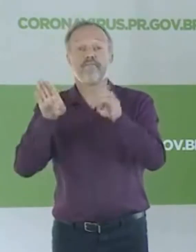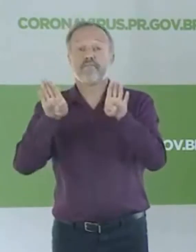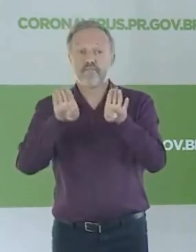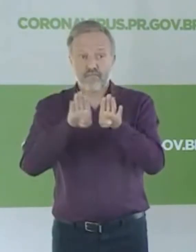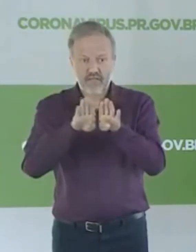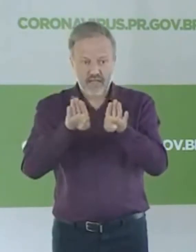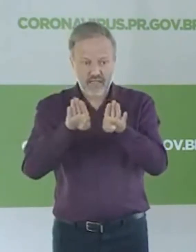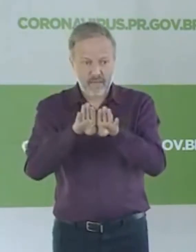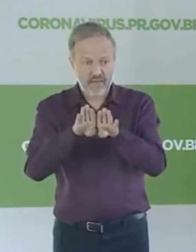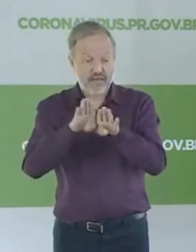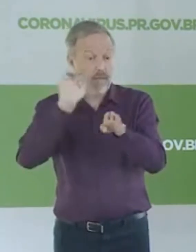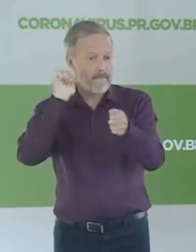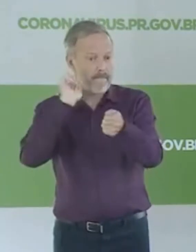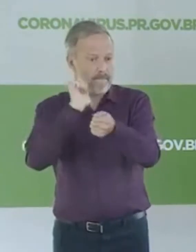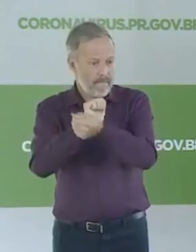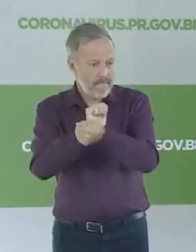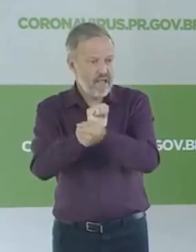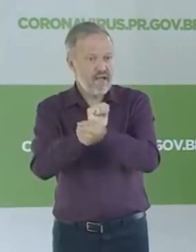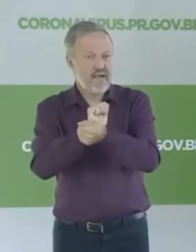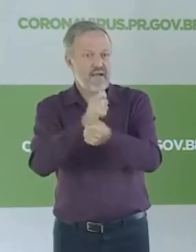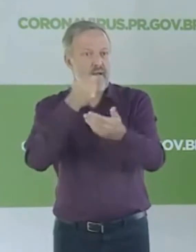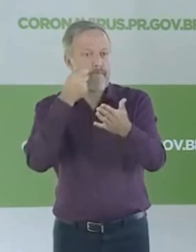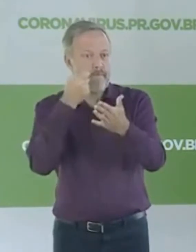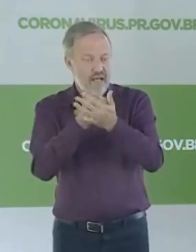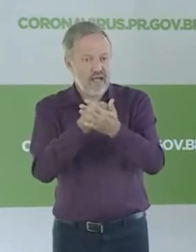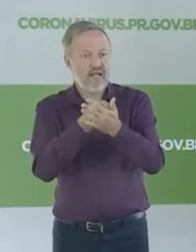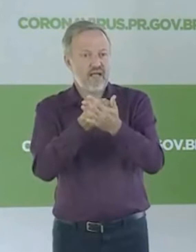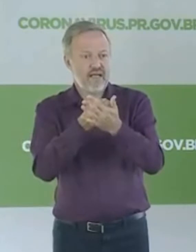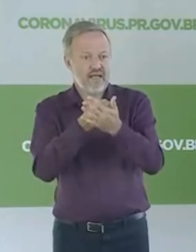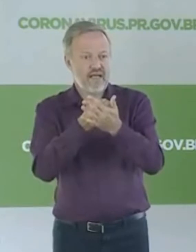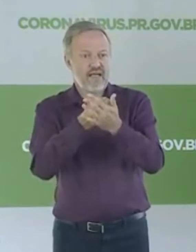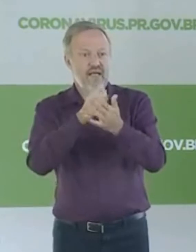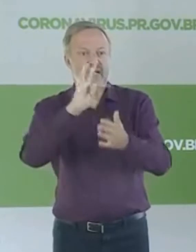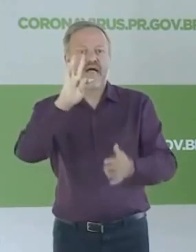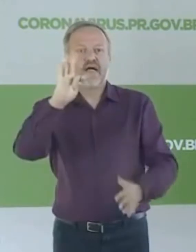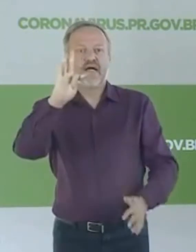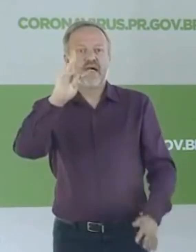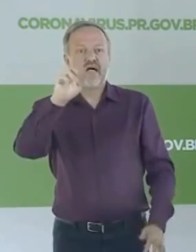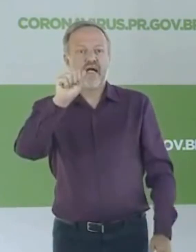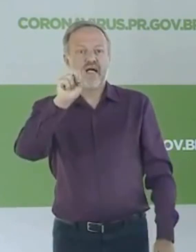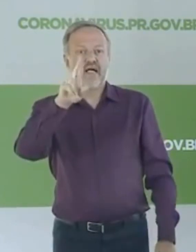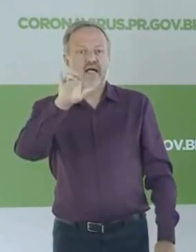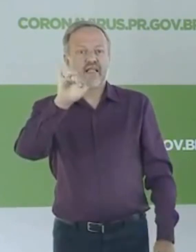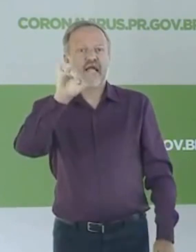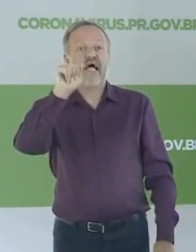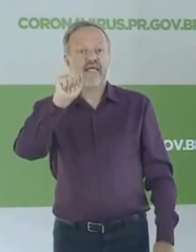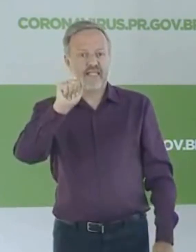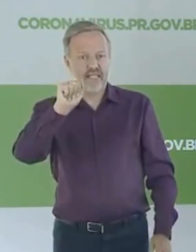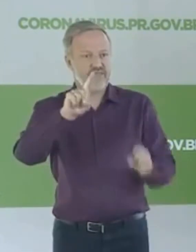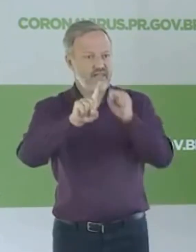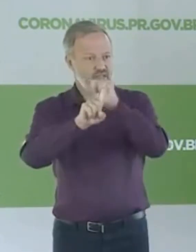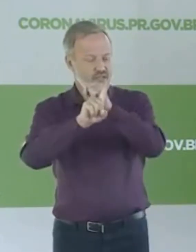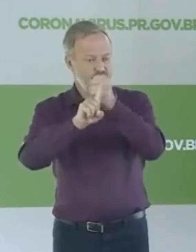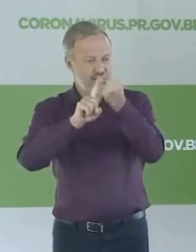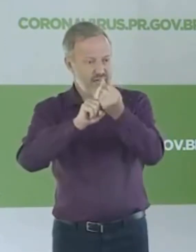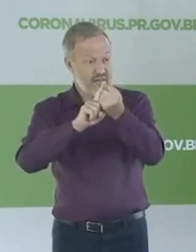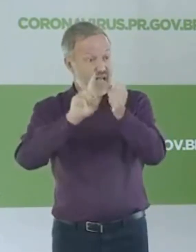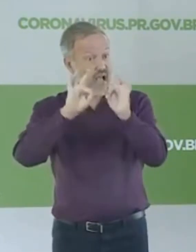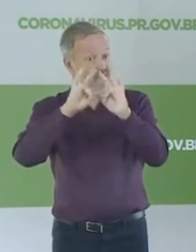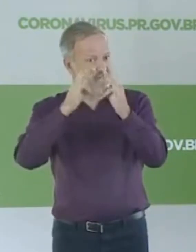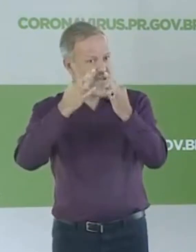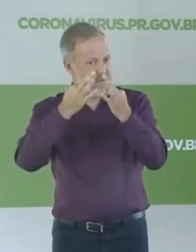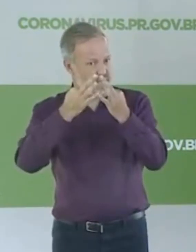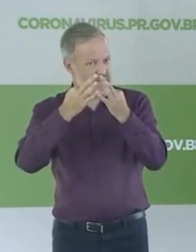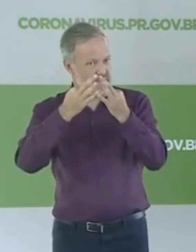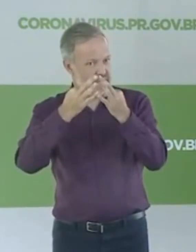suspendendo o pagamento da tarifa social por 90 dias para as pessoas de baixa renda e